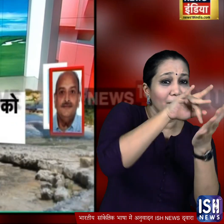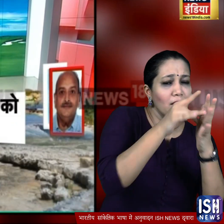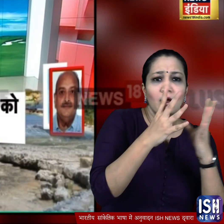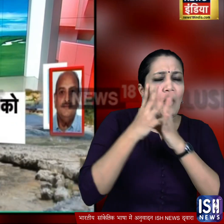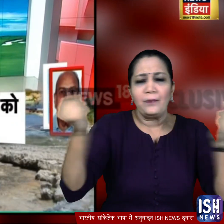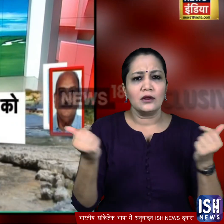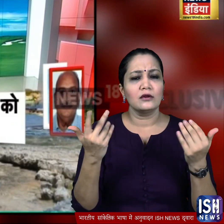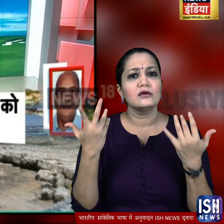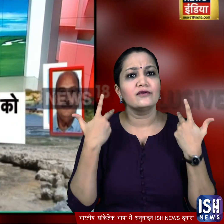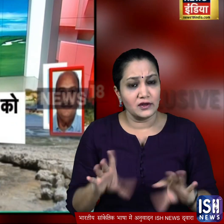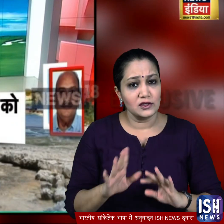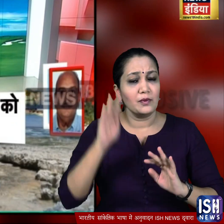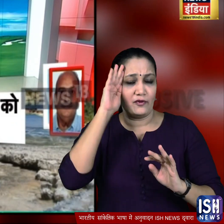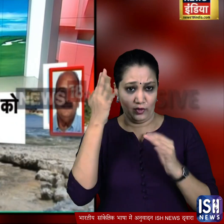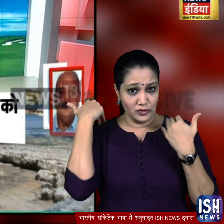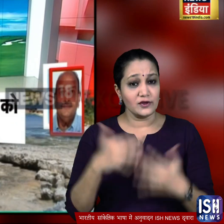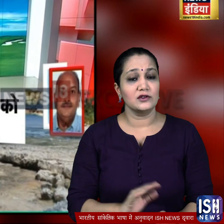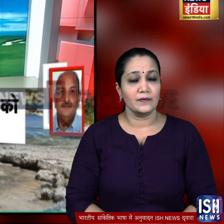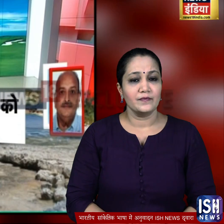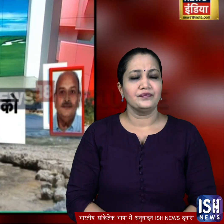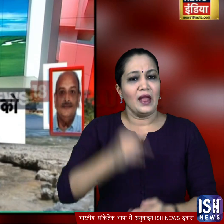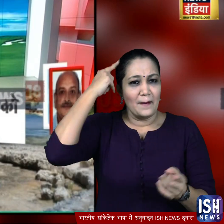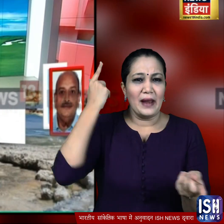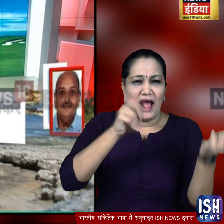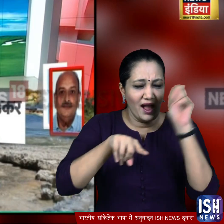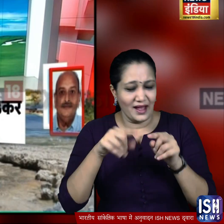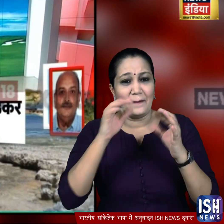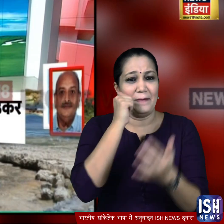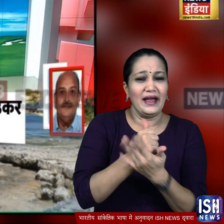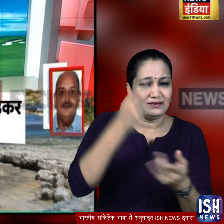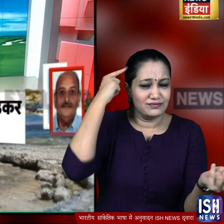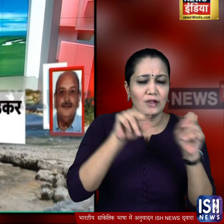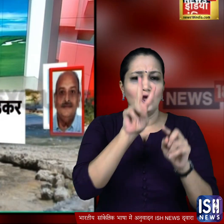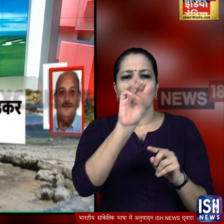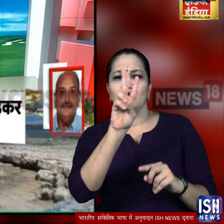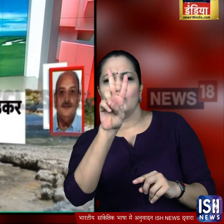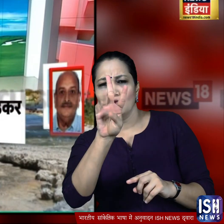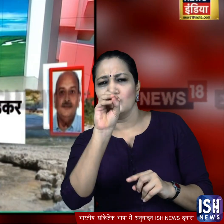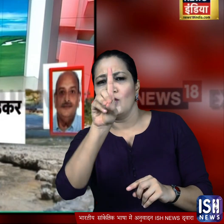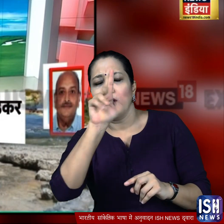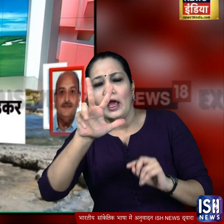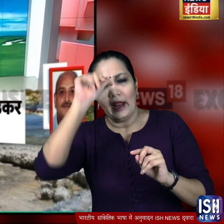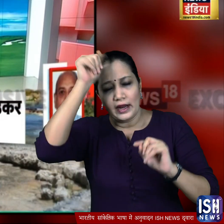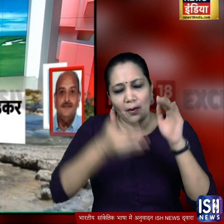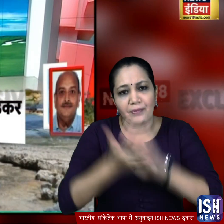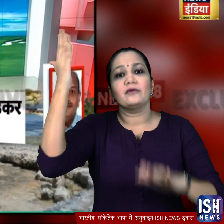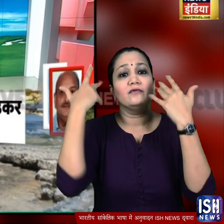अचानक लापता होने की खबर सामने आई थी बैंक धोका धड़ी के आरोपी मेहुल चोकसी 2018 में देश छोड़ कर भागे थे और उन्होंने